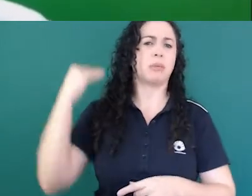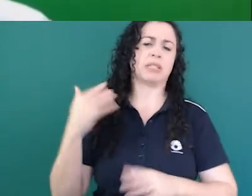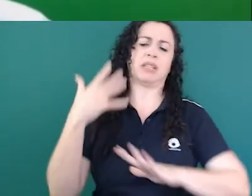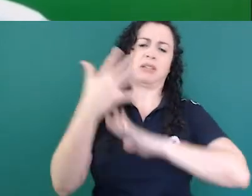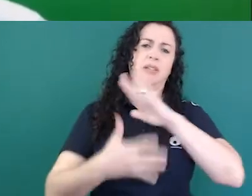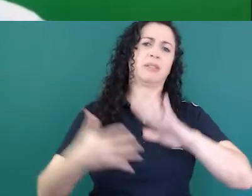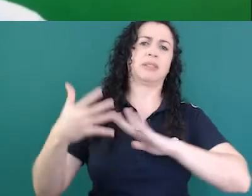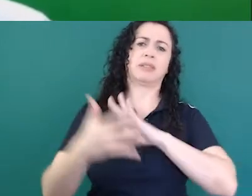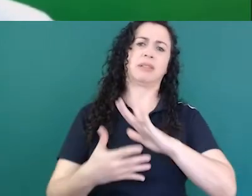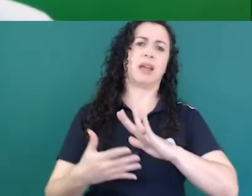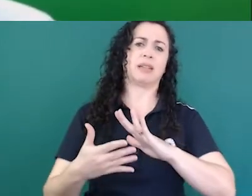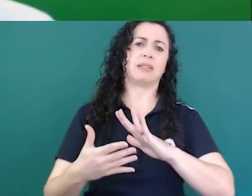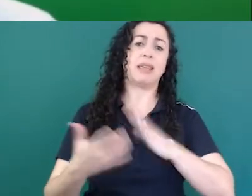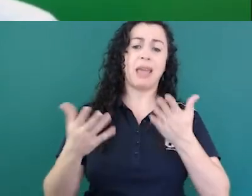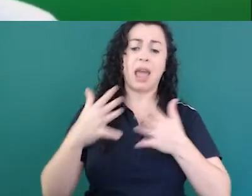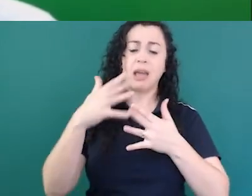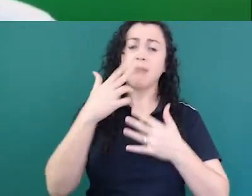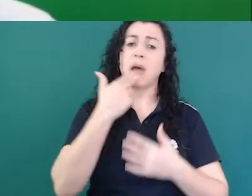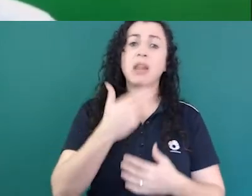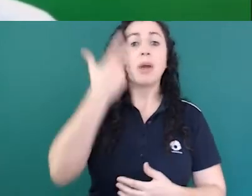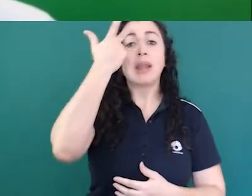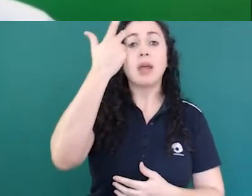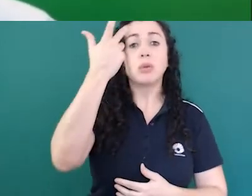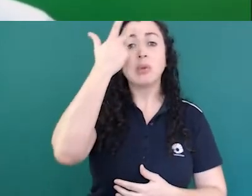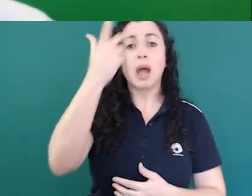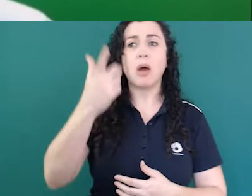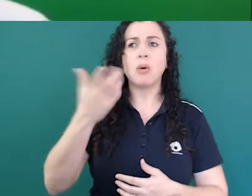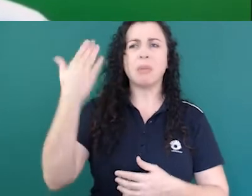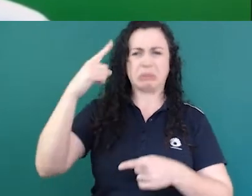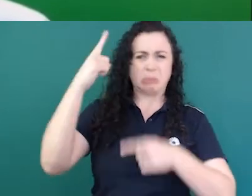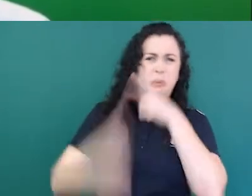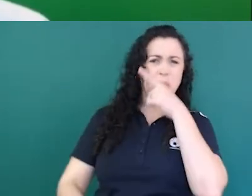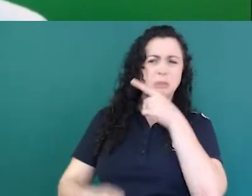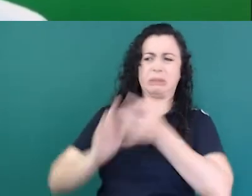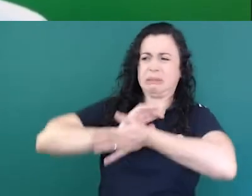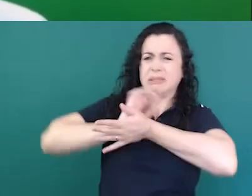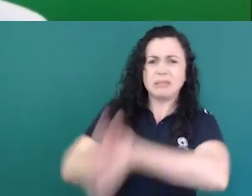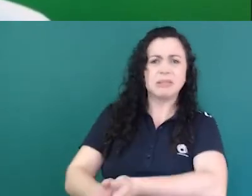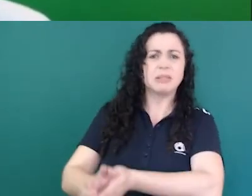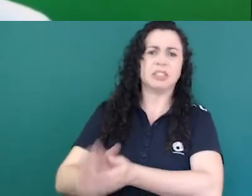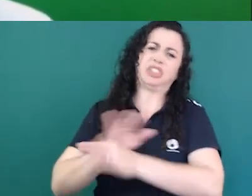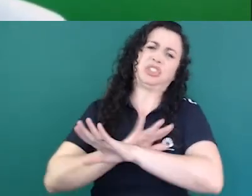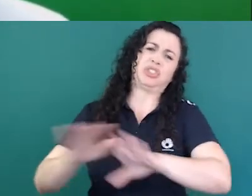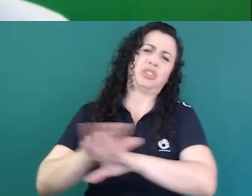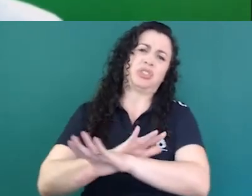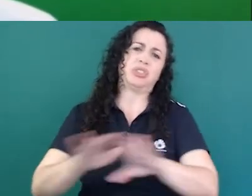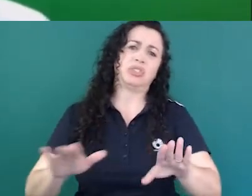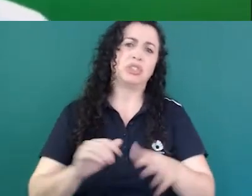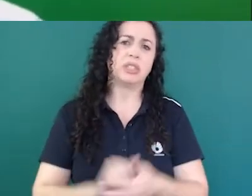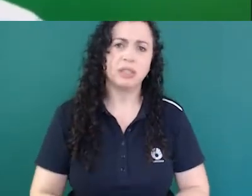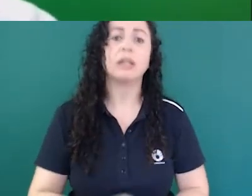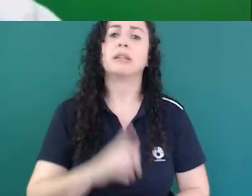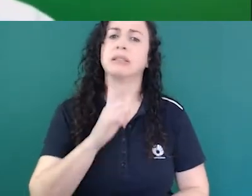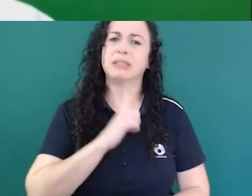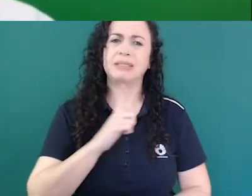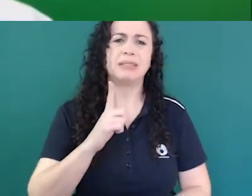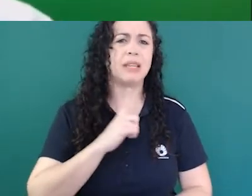língua ensinava isso foi nós como humanidades cometemos vários erros históricos no passado mas o importante é